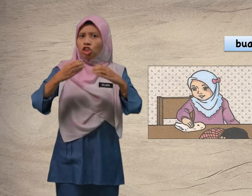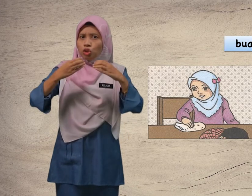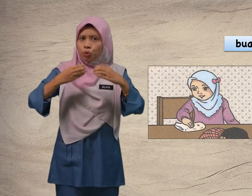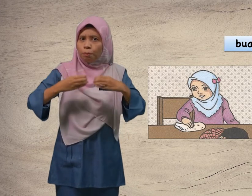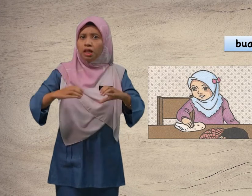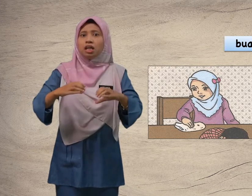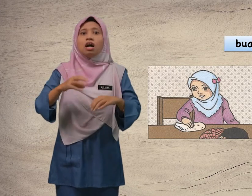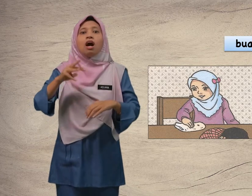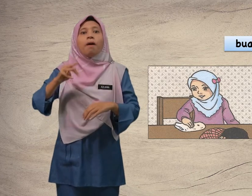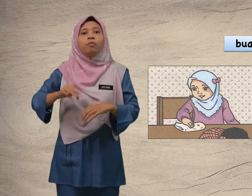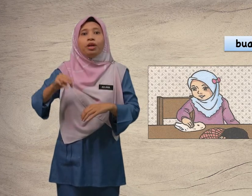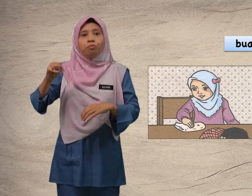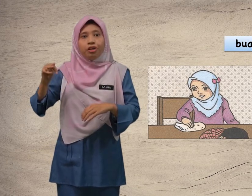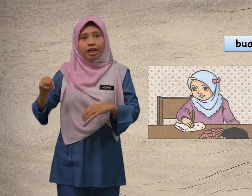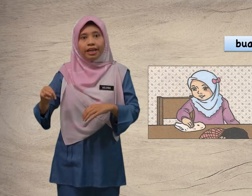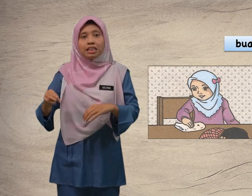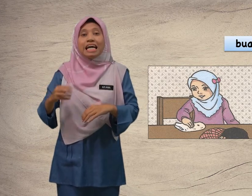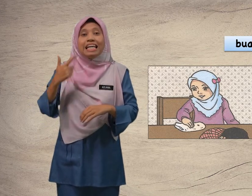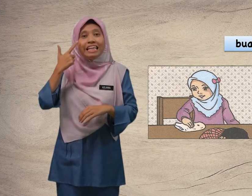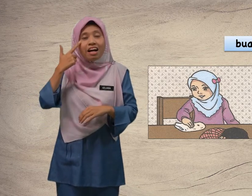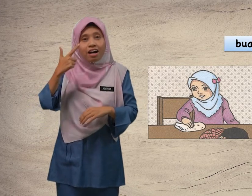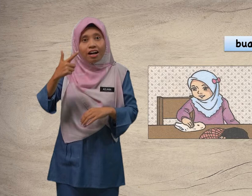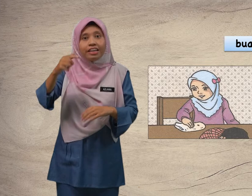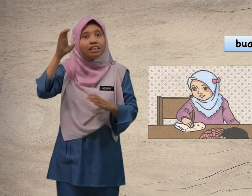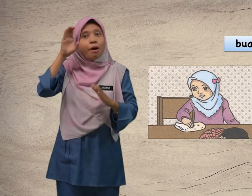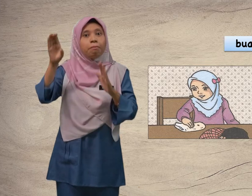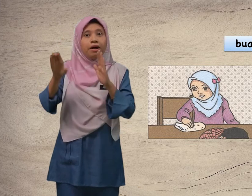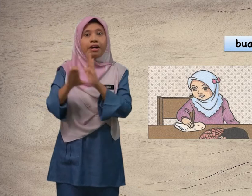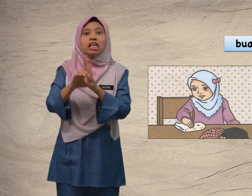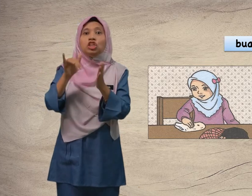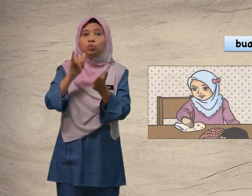Cuba, murid-murid, lihat gambar itu.